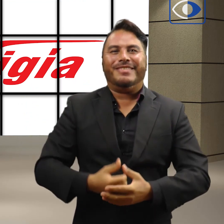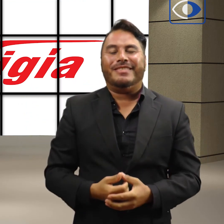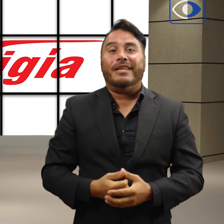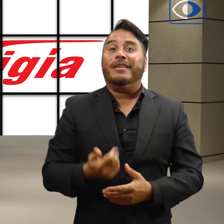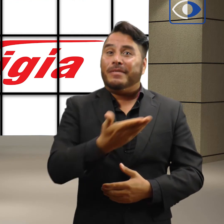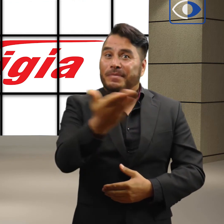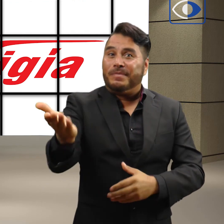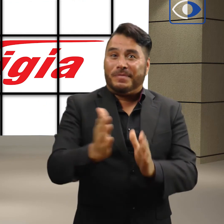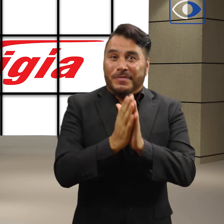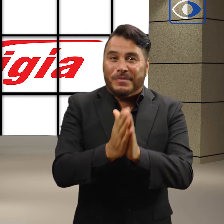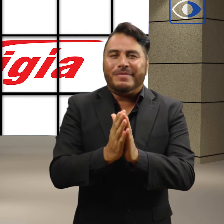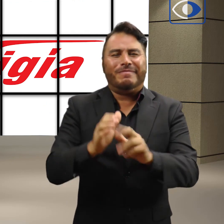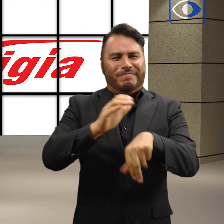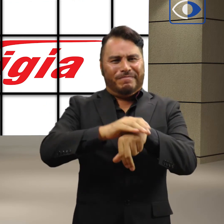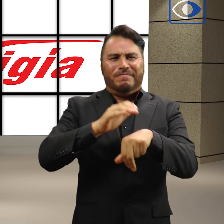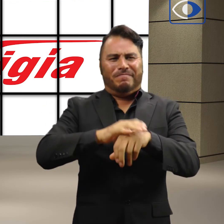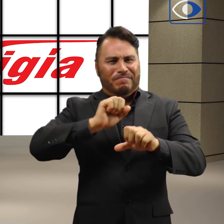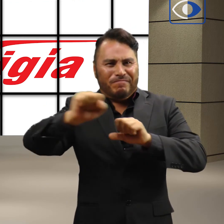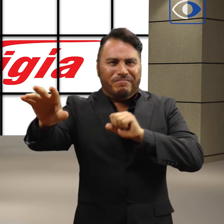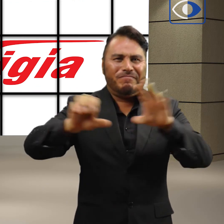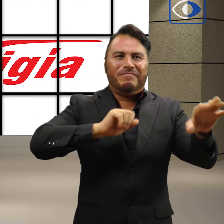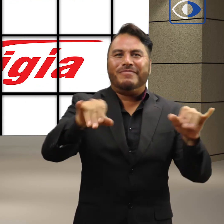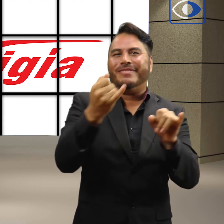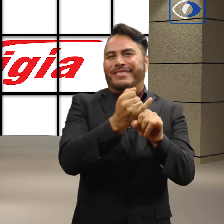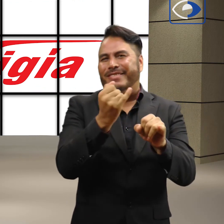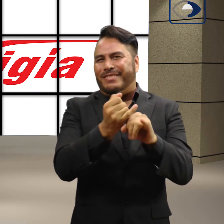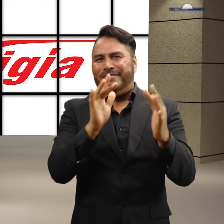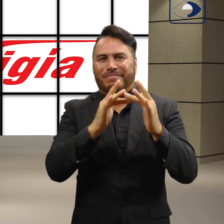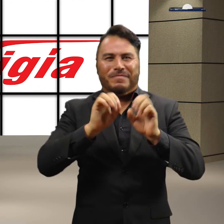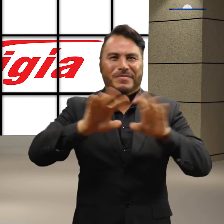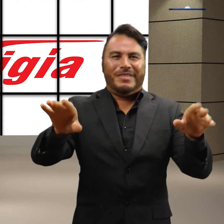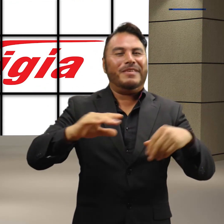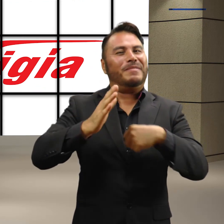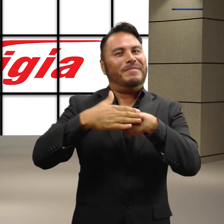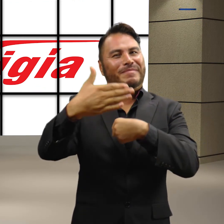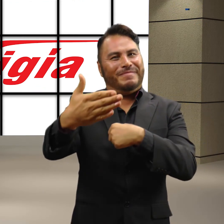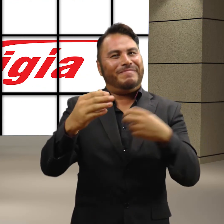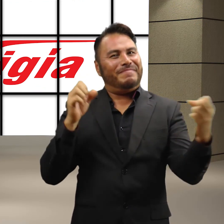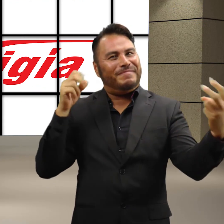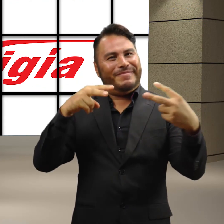traemos para ti. Te invitamos a compartir este material en las redes sociales. Hasta la próxima semana.